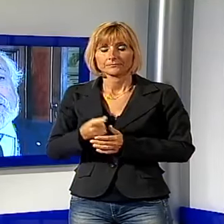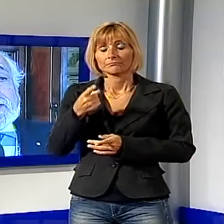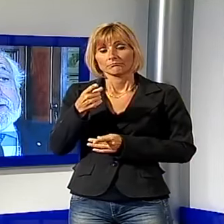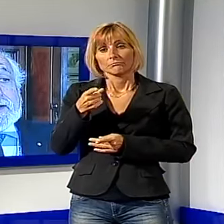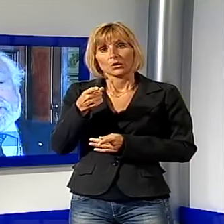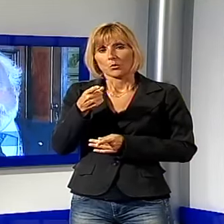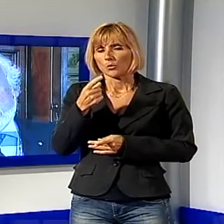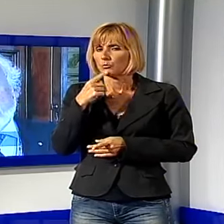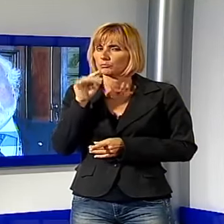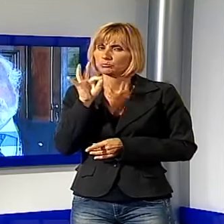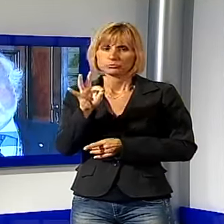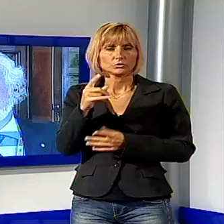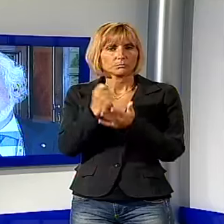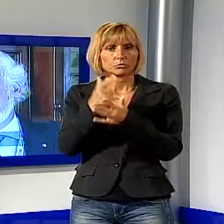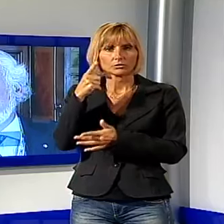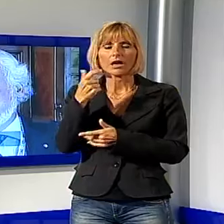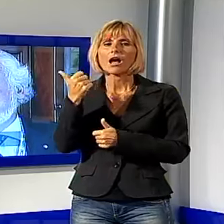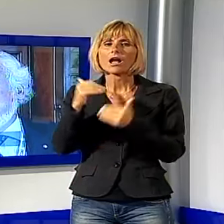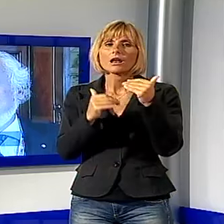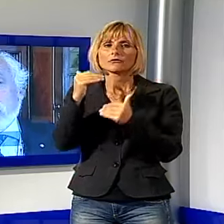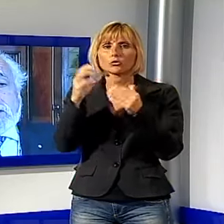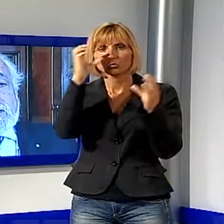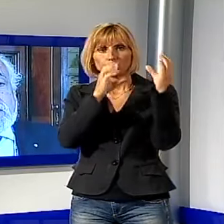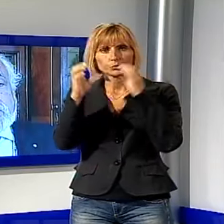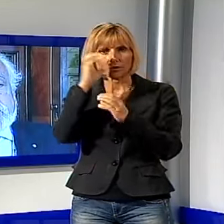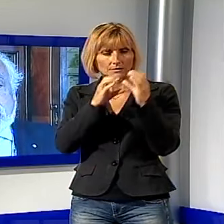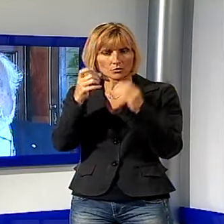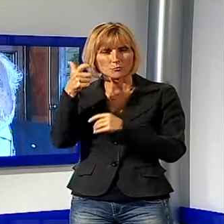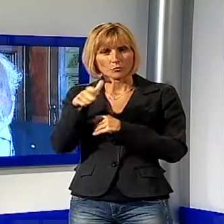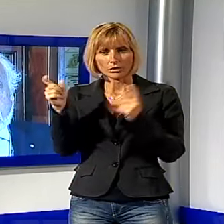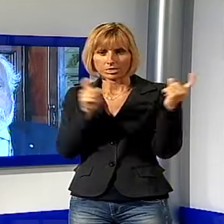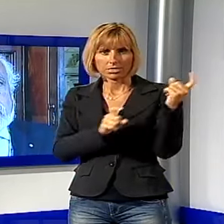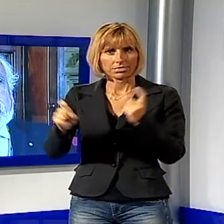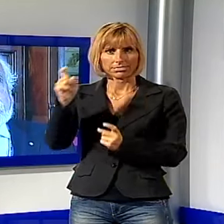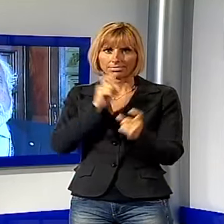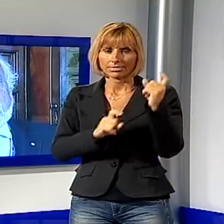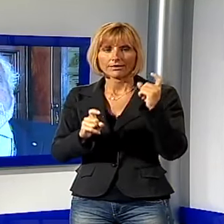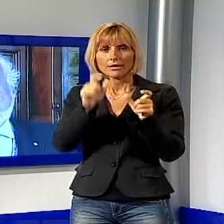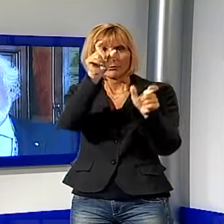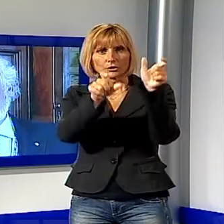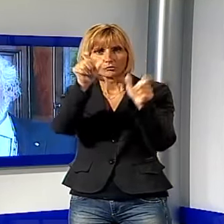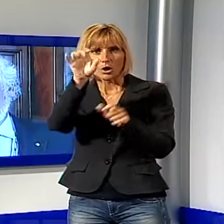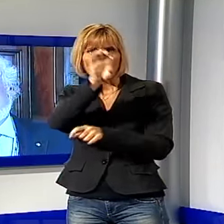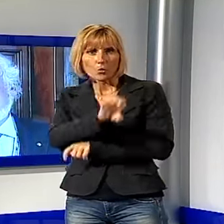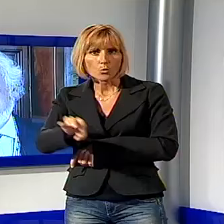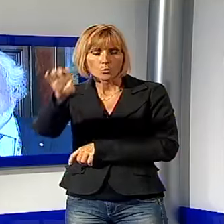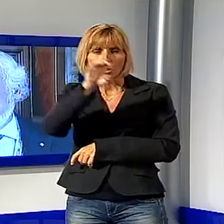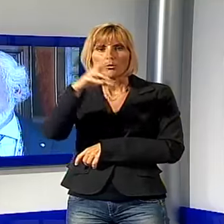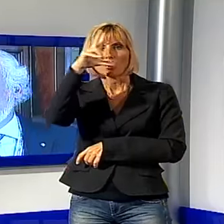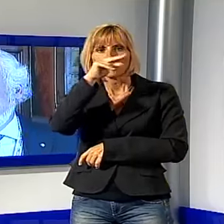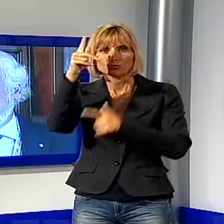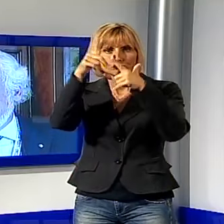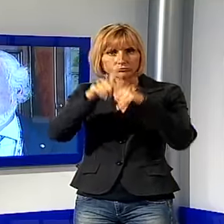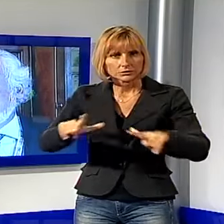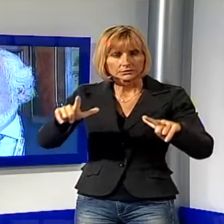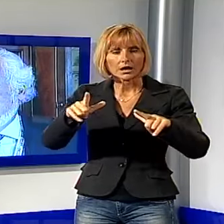anche solo dal punto di vista turistico, perché vengono personaggi da tutta Europa a conoscere la nostra città, sono